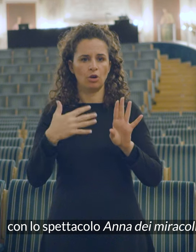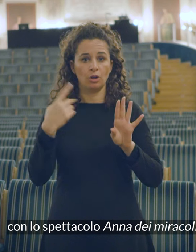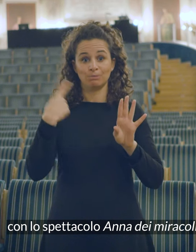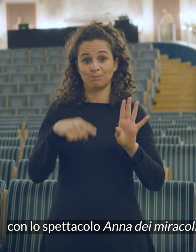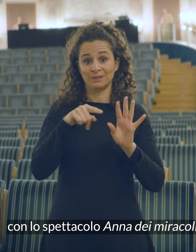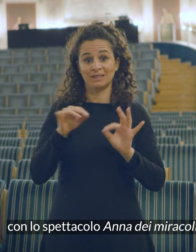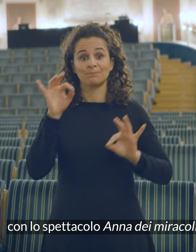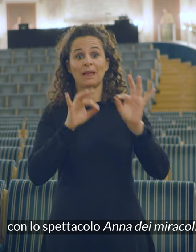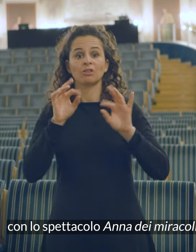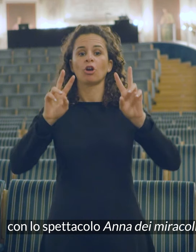Anna dei Miracoli.